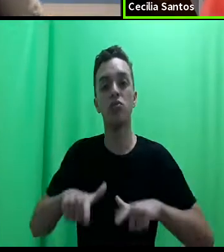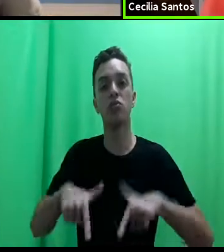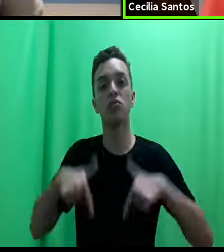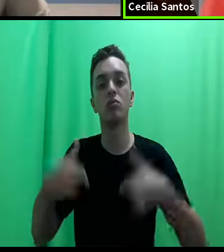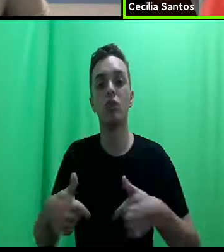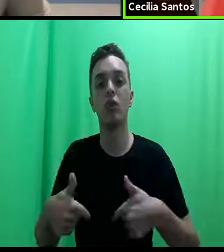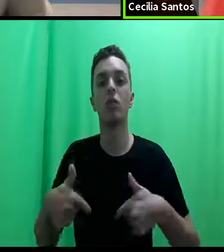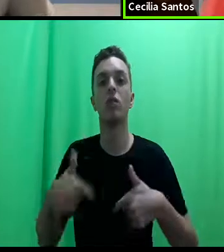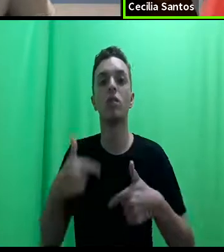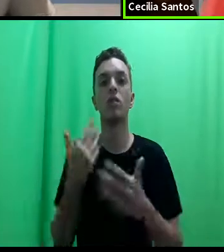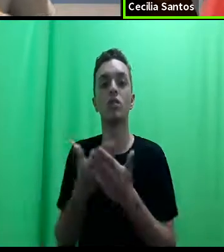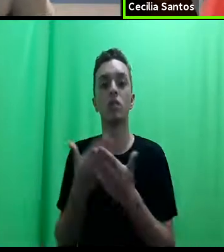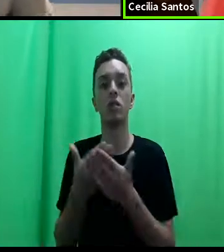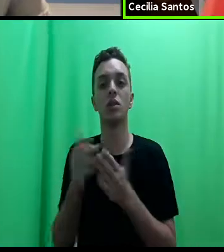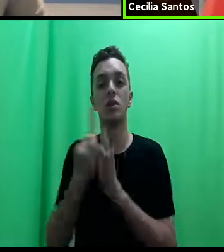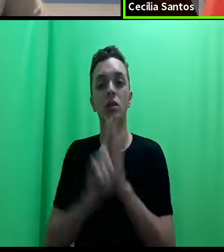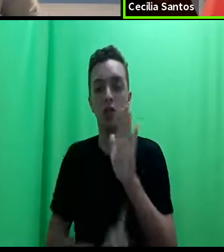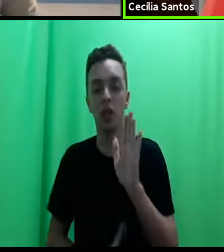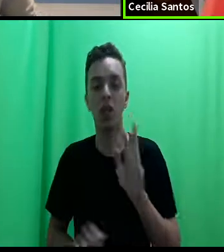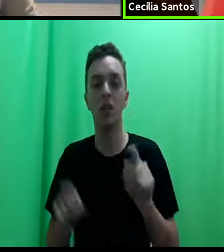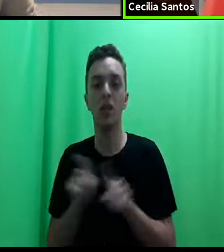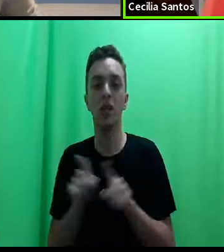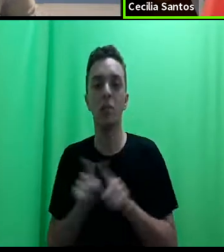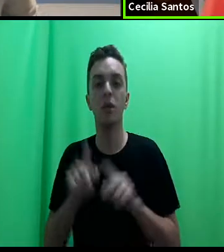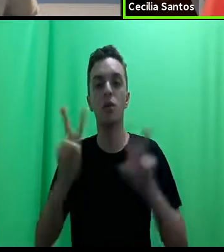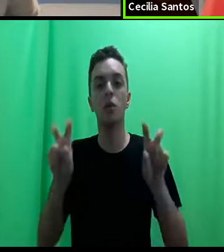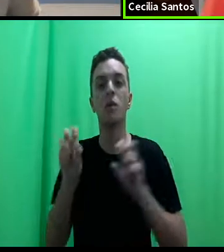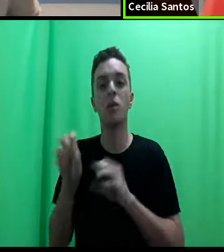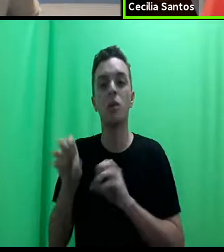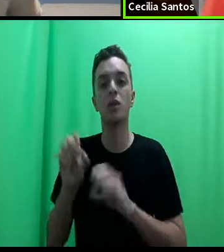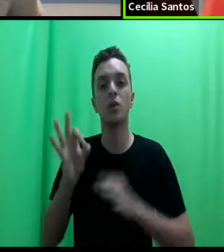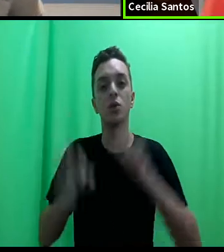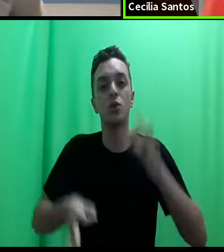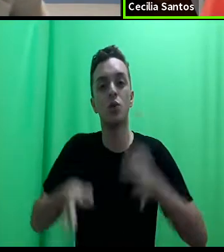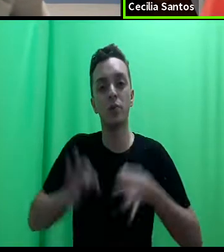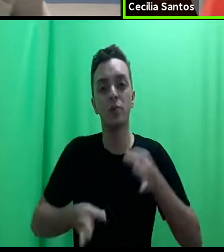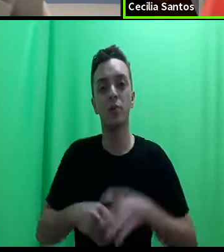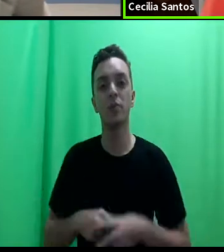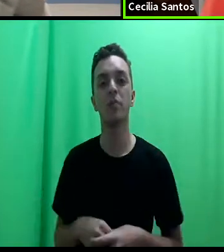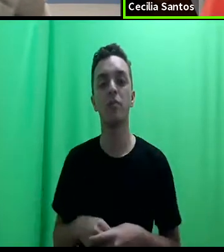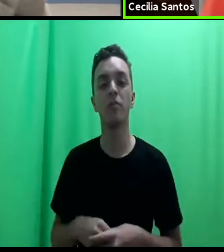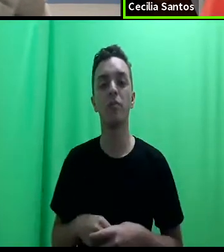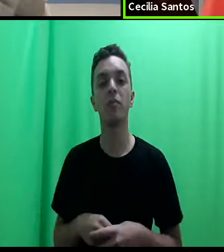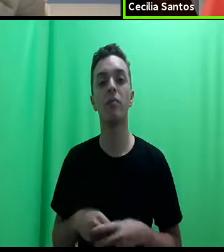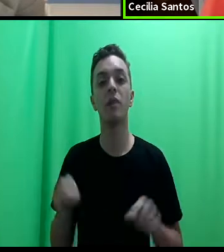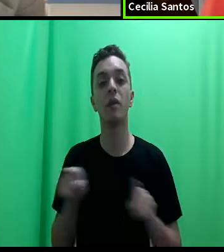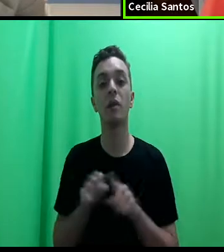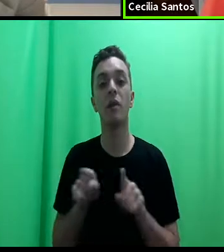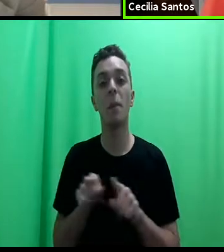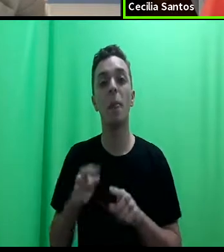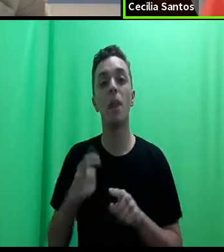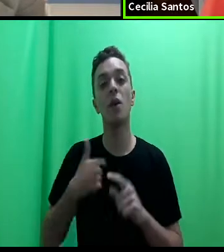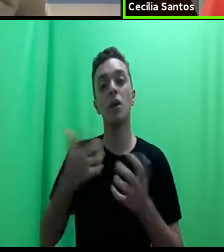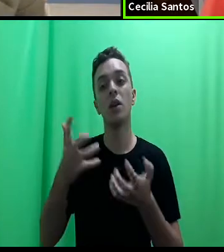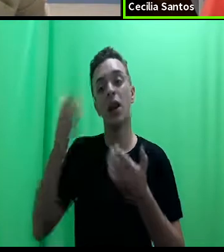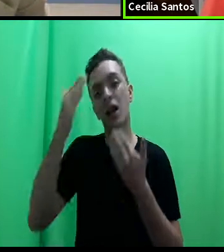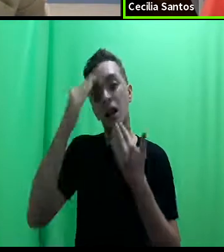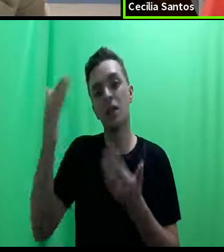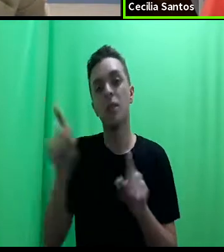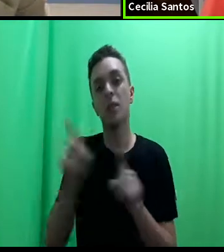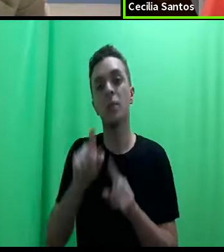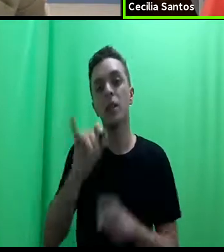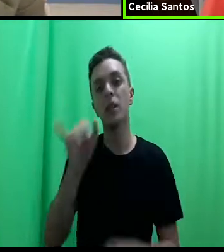de direito na prática e no ensino jurídico. Segundo, eu queria agradecer a Janaína